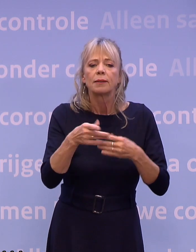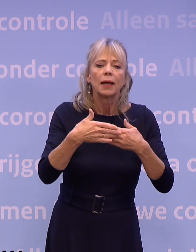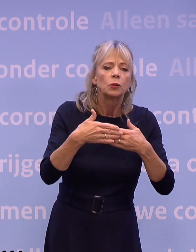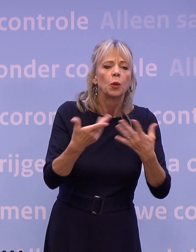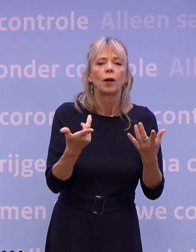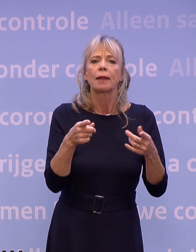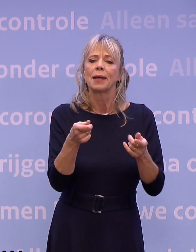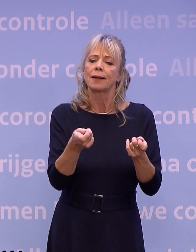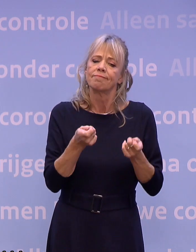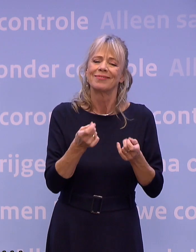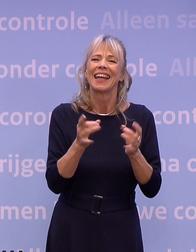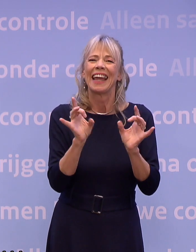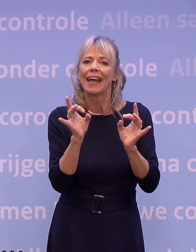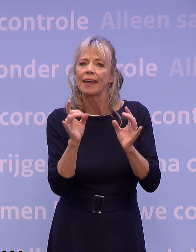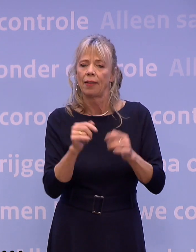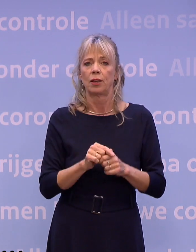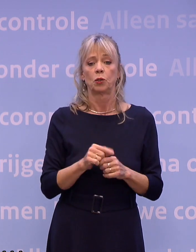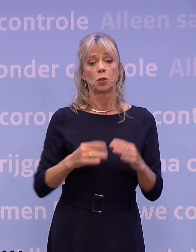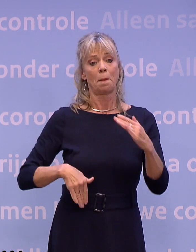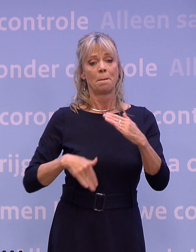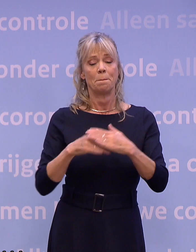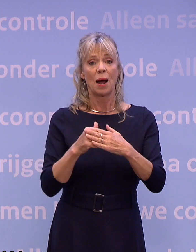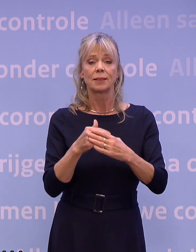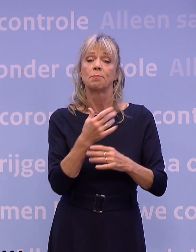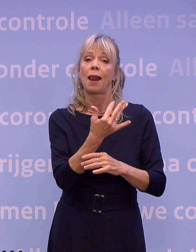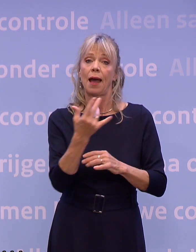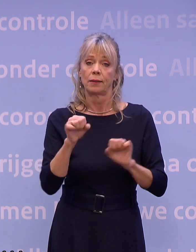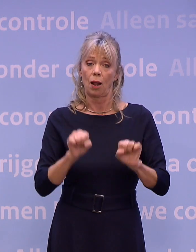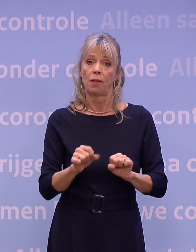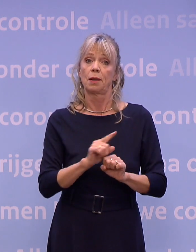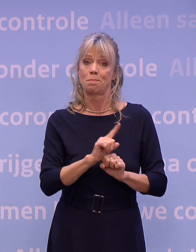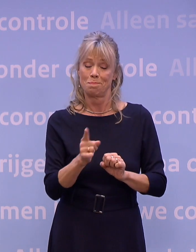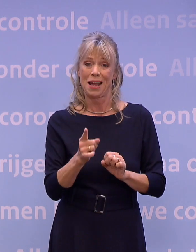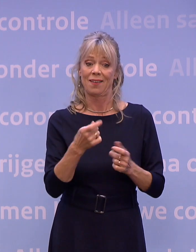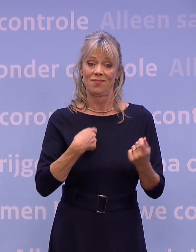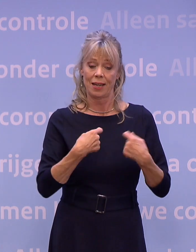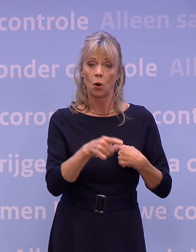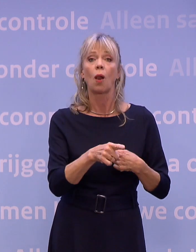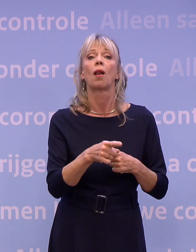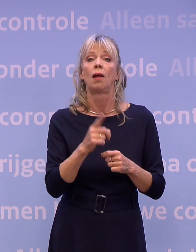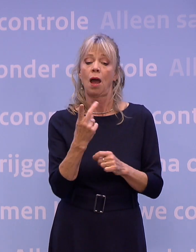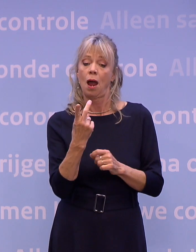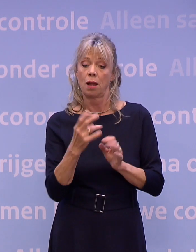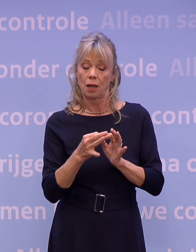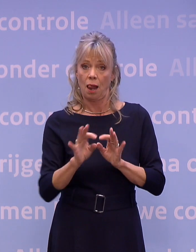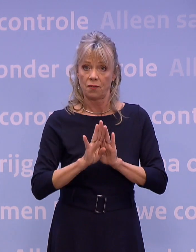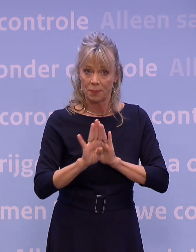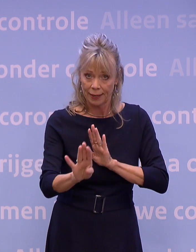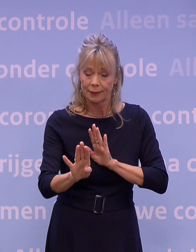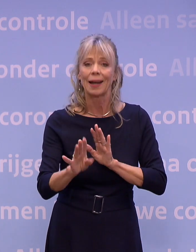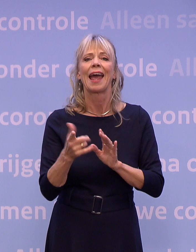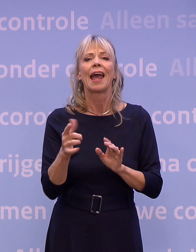dus met een maximaal aantal klanten per winkel op anderhalve meter en duidelijke afspraken over ontsmetting van